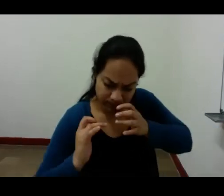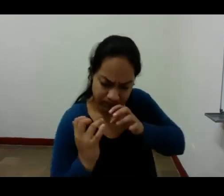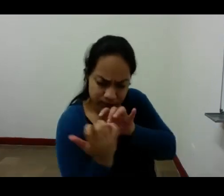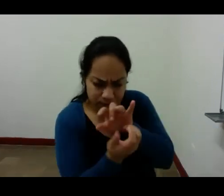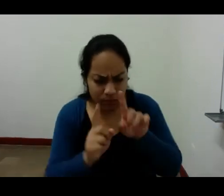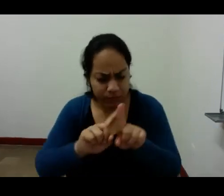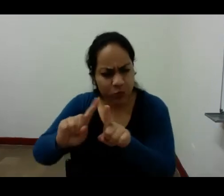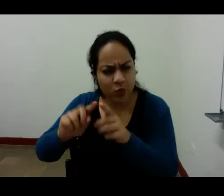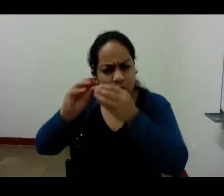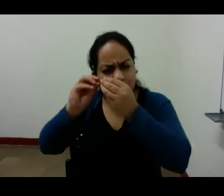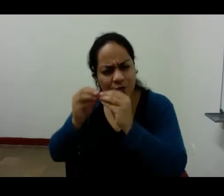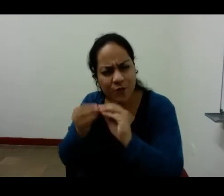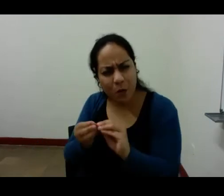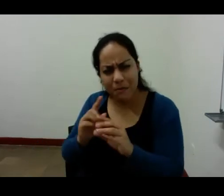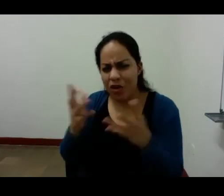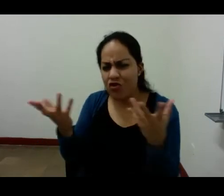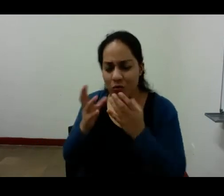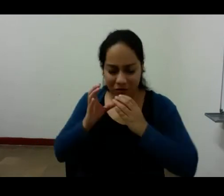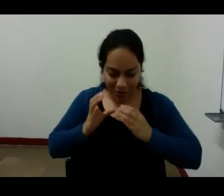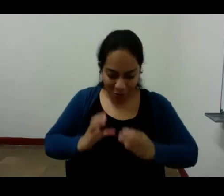duración en el cuerpo